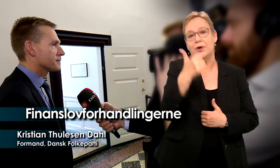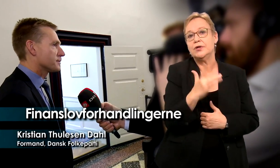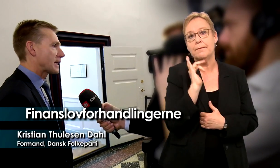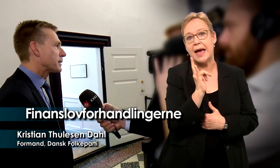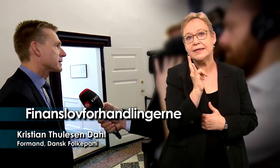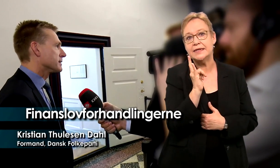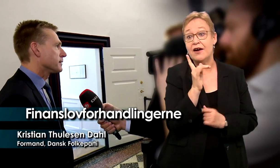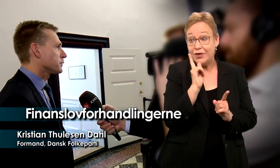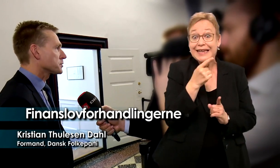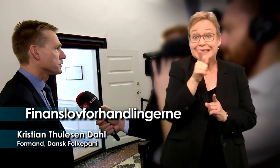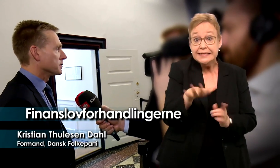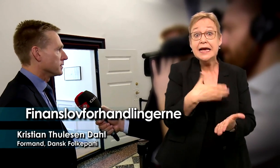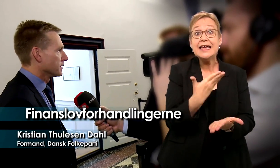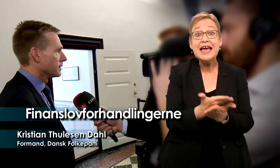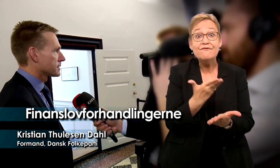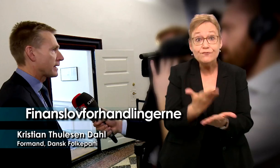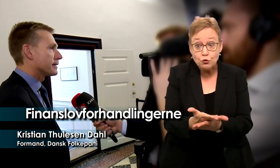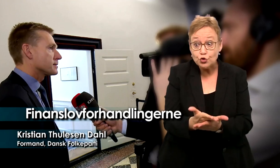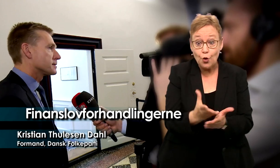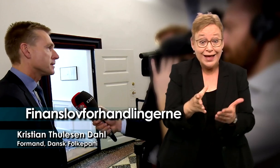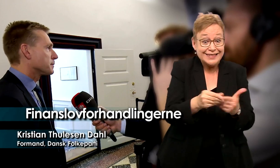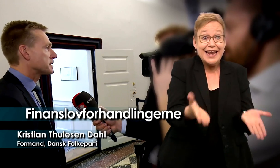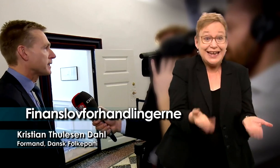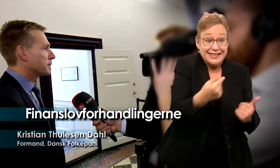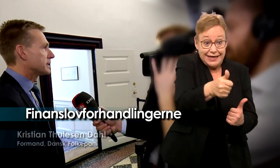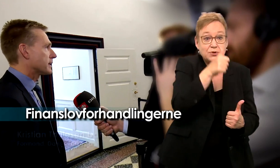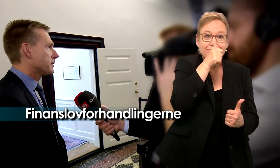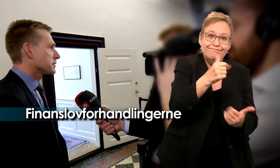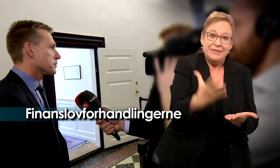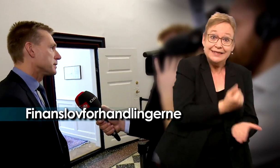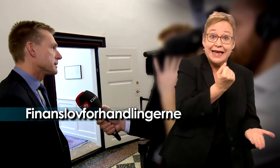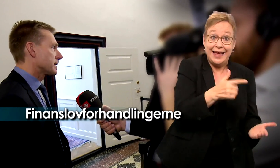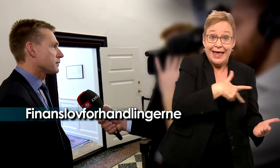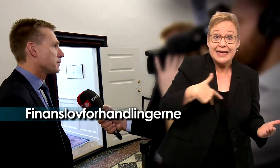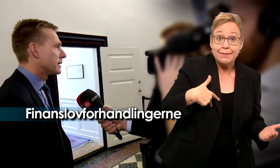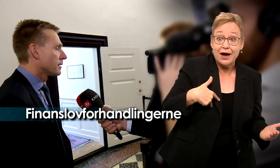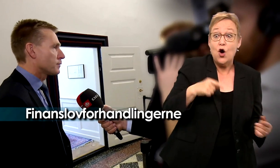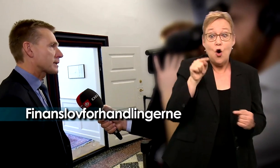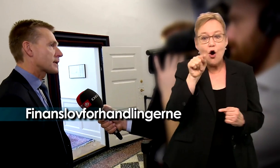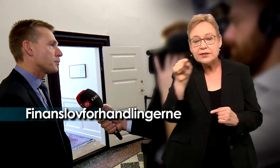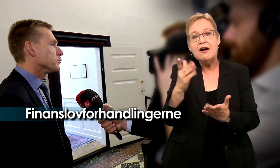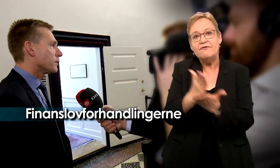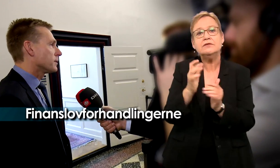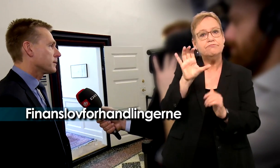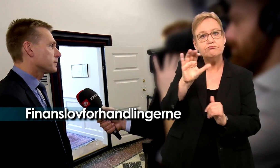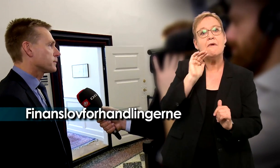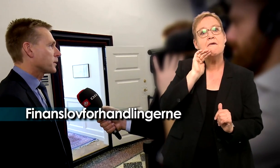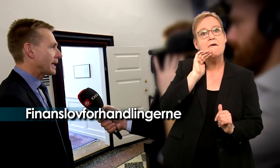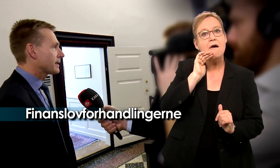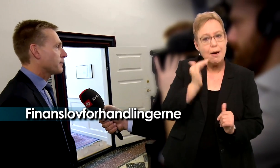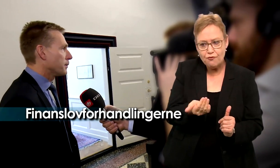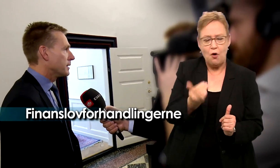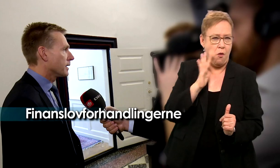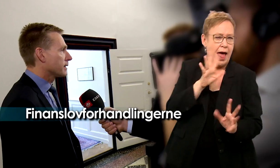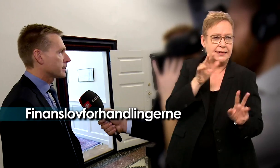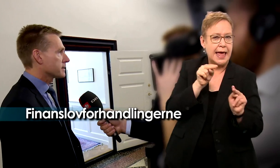mærkelig. Altså, hvordan man kan sidde og foreslå skatlættelser til dem, der tjener mest i landet. Og så nogle af de steder, hvor man faktisk har brug for, at